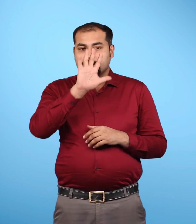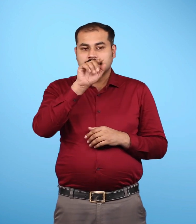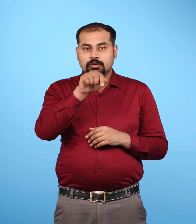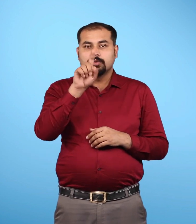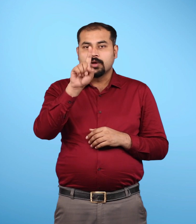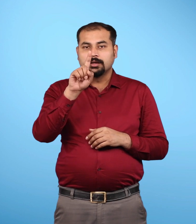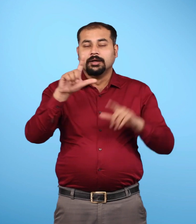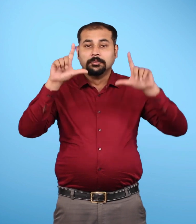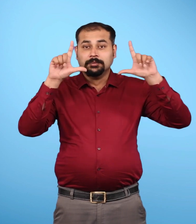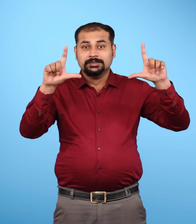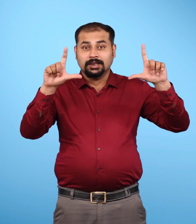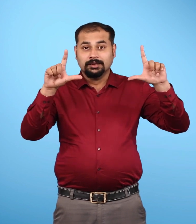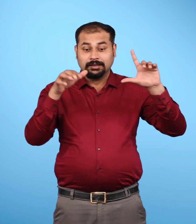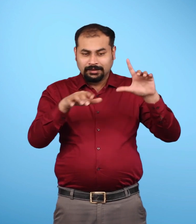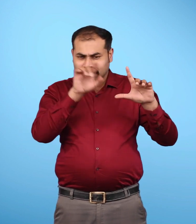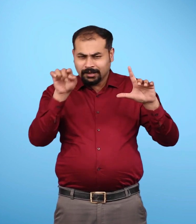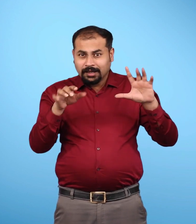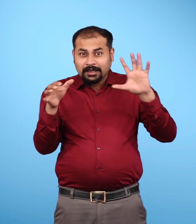चित्र पांच दशमलव एक को देखिए